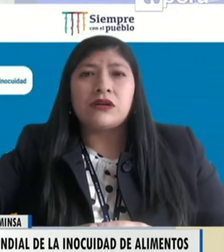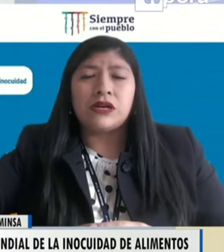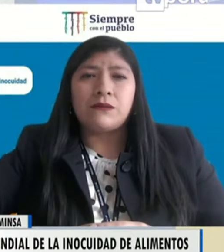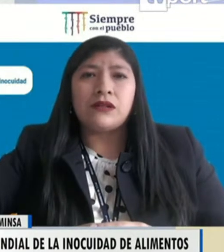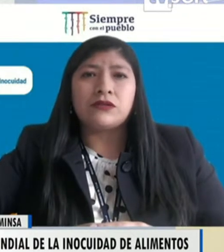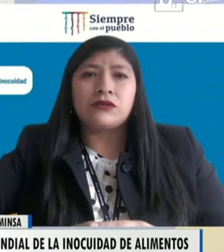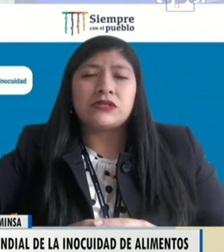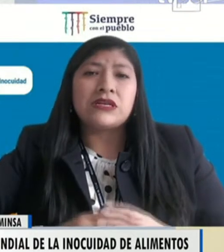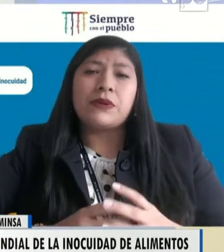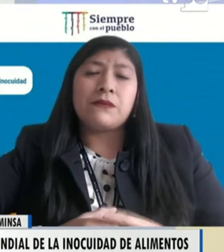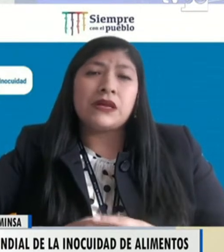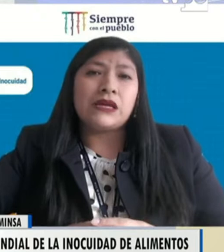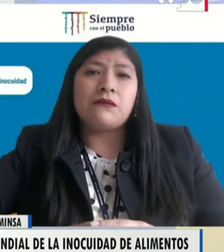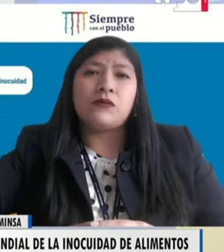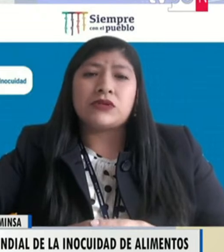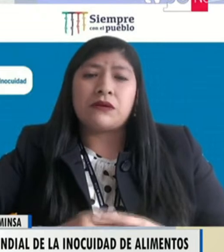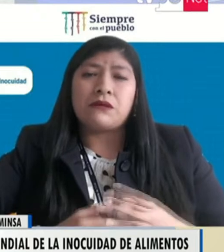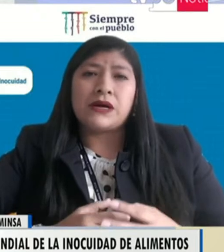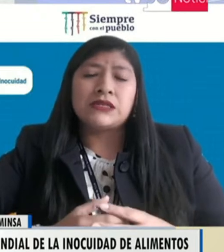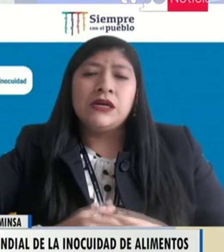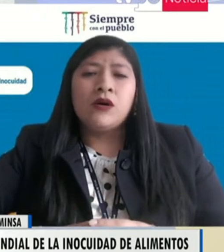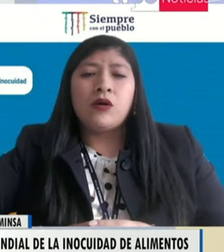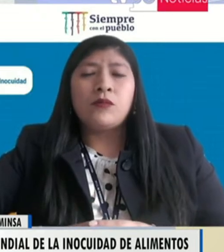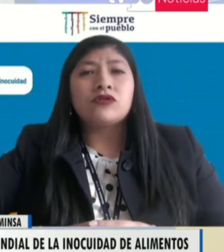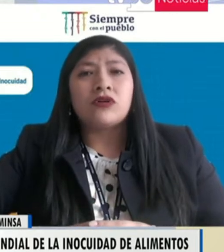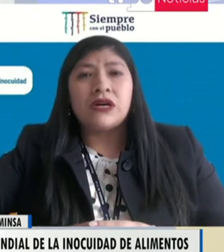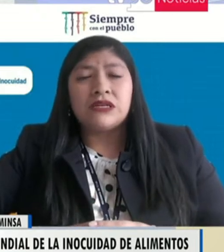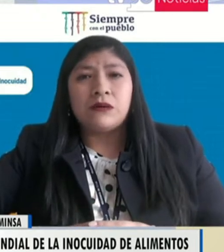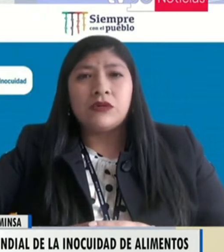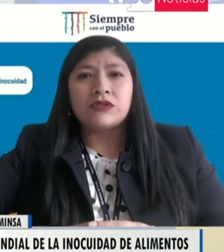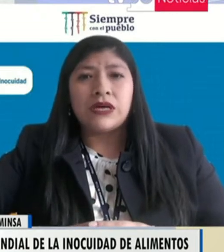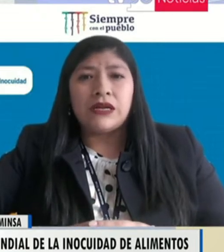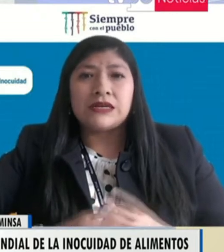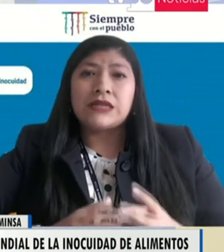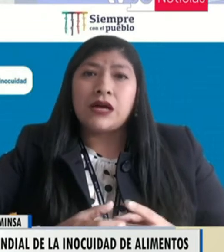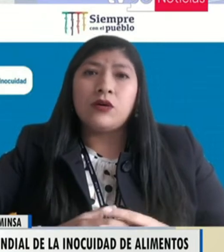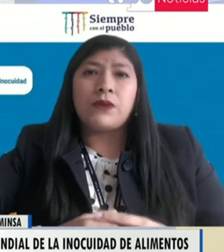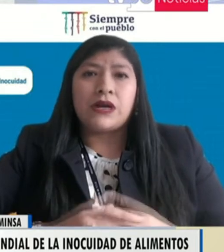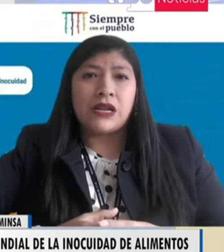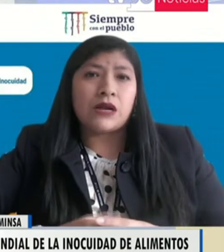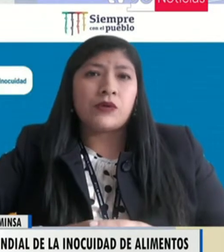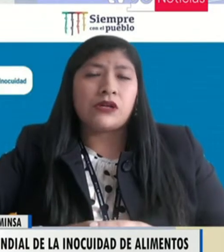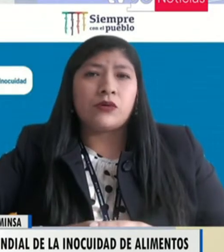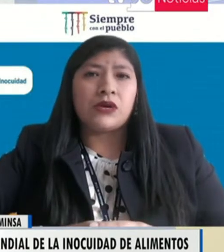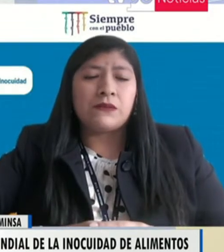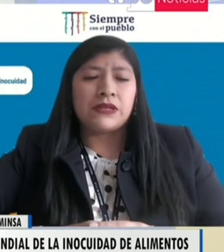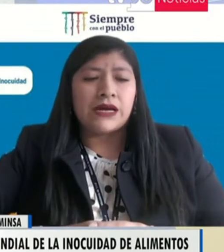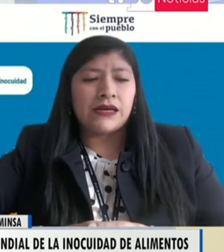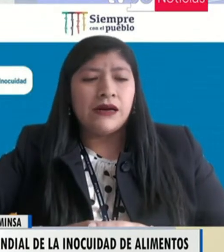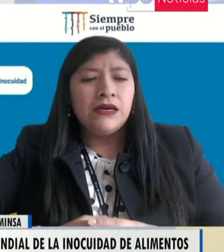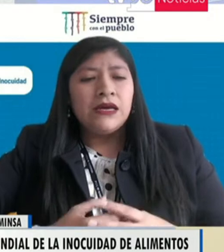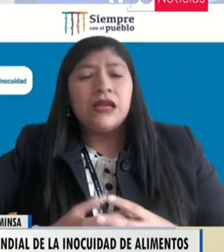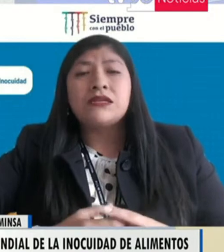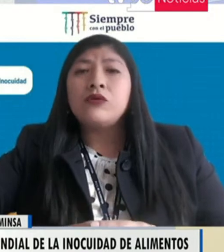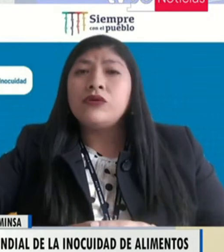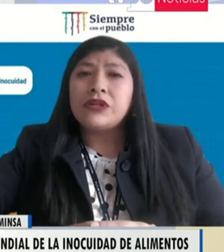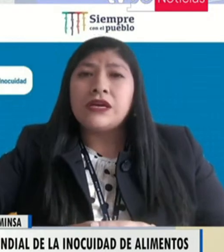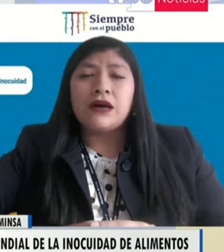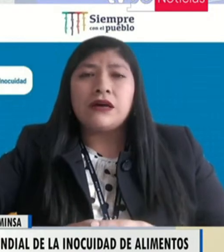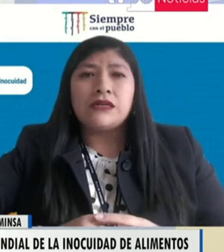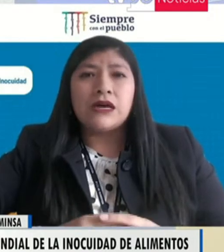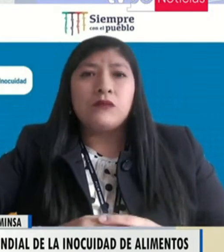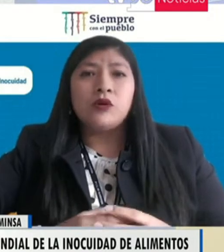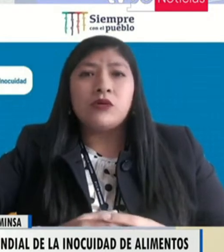relacionados a los alimentos. Entonces, el primer día vamos a ver más cómo nos organizamos el Estado para velar por la inocuidad alimentaria. El